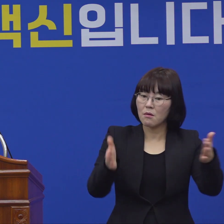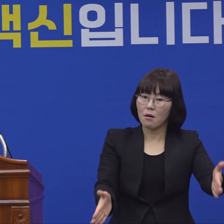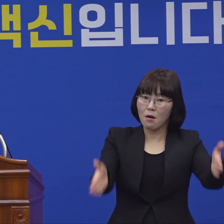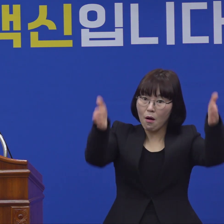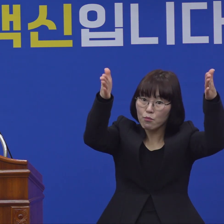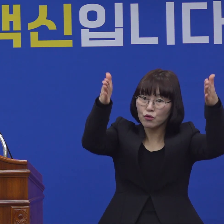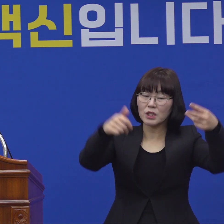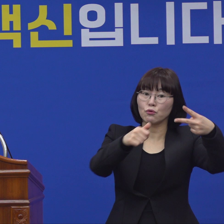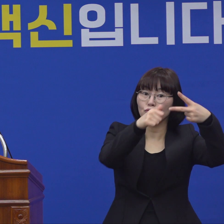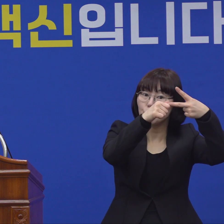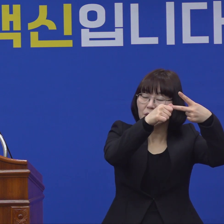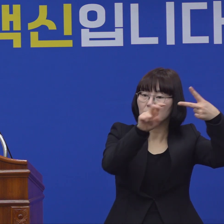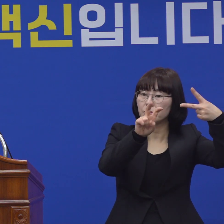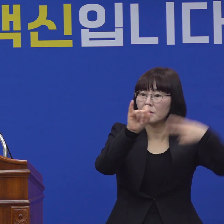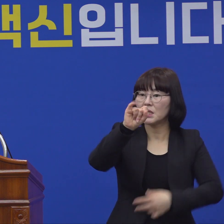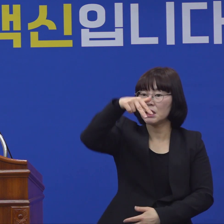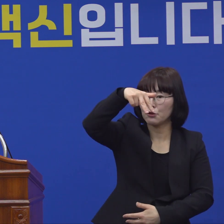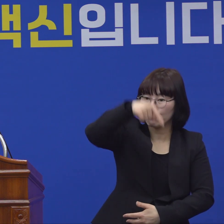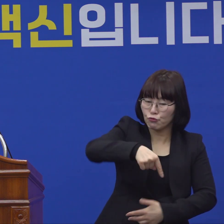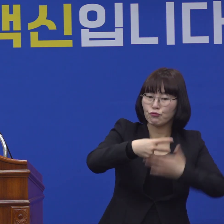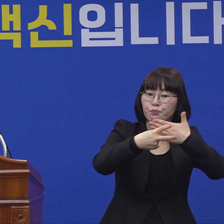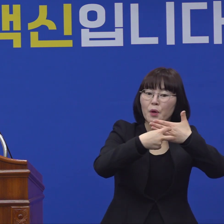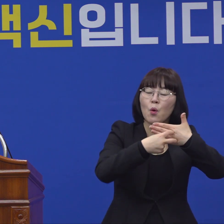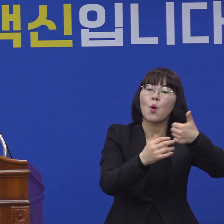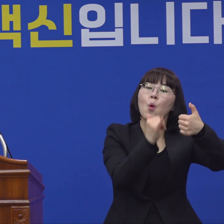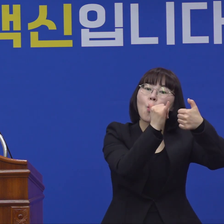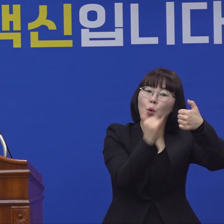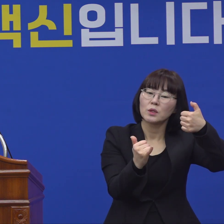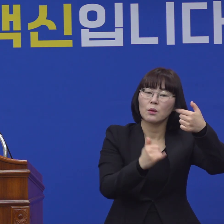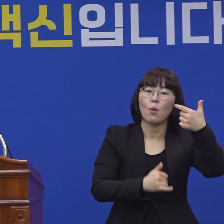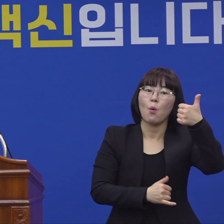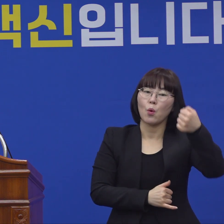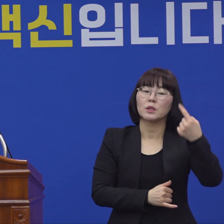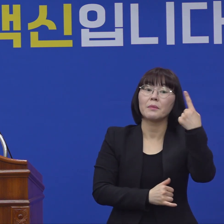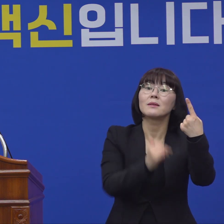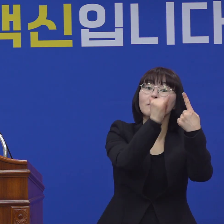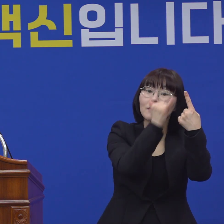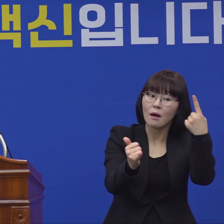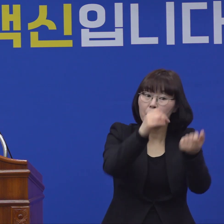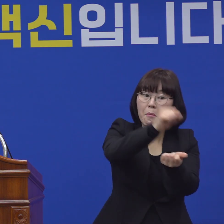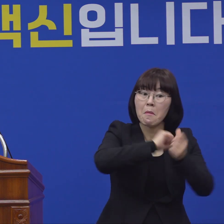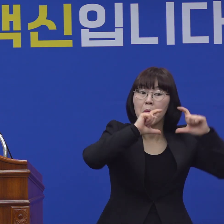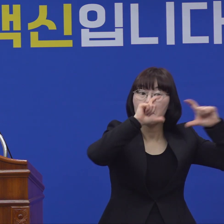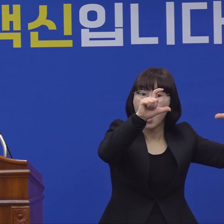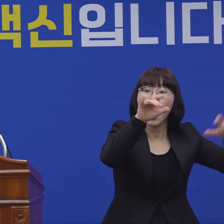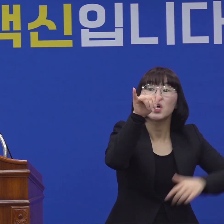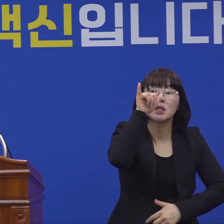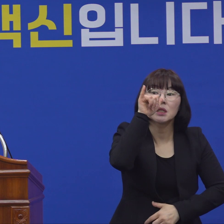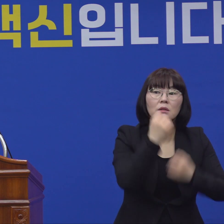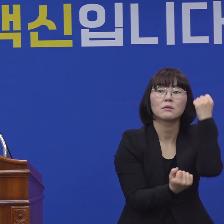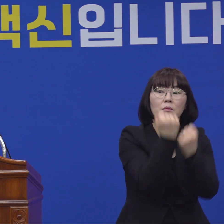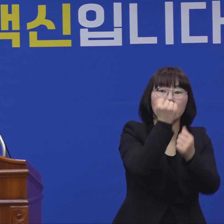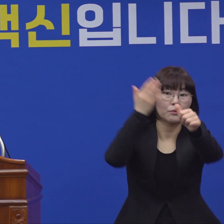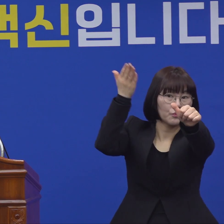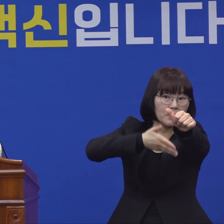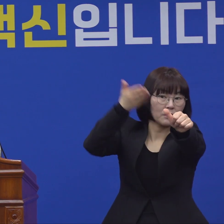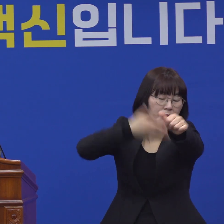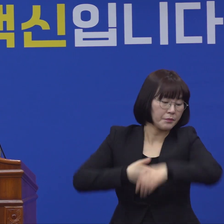제2위주병원에서 50여 명, 51명 많았다고 해서 보고에 대해서 자세하게 다시 한번 말씀 부탁드립니다.